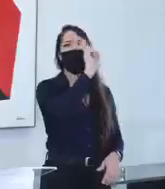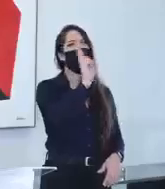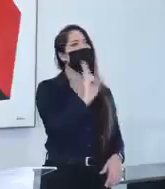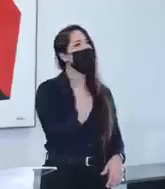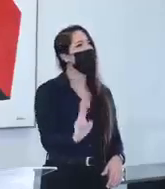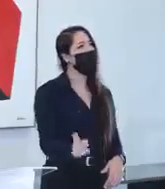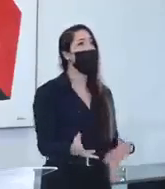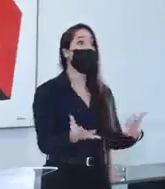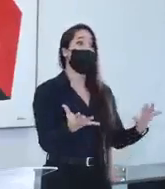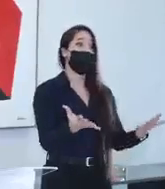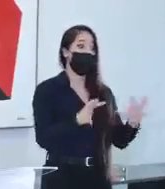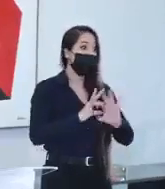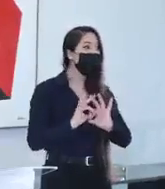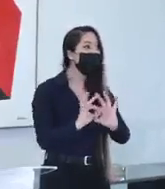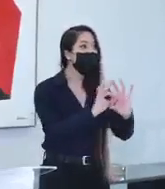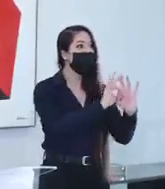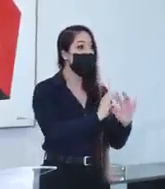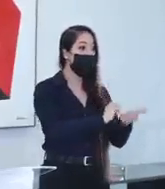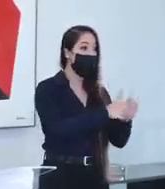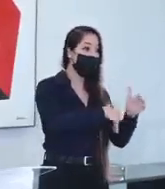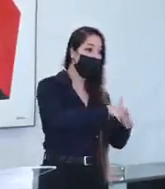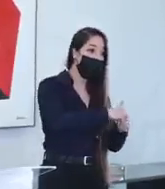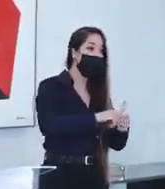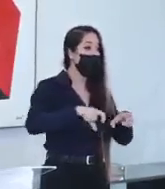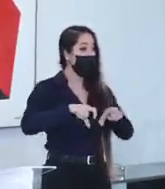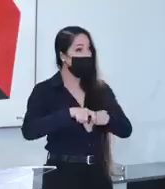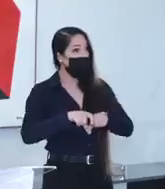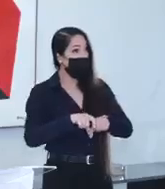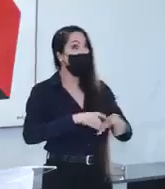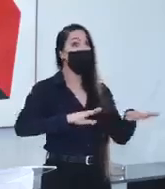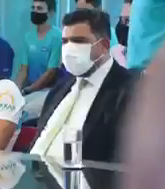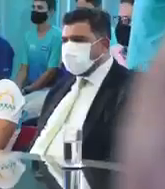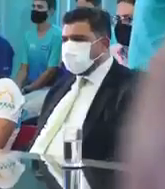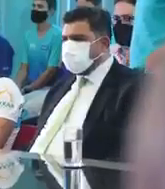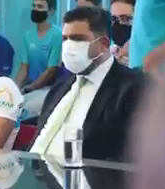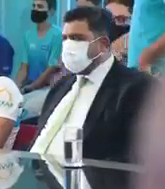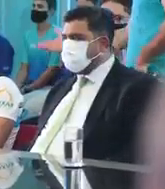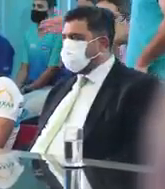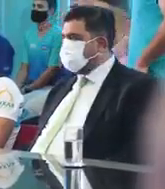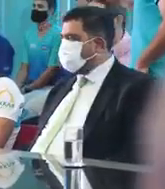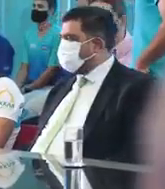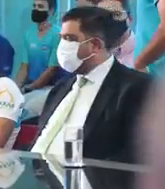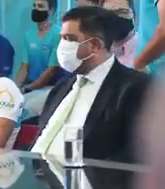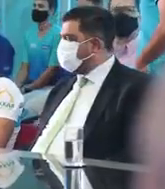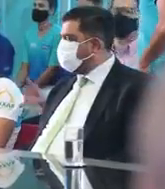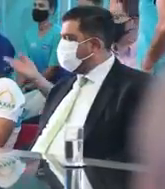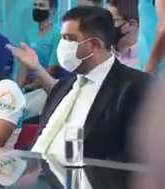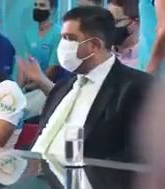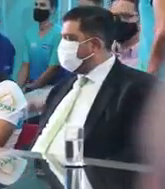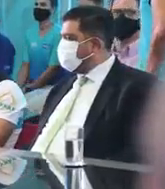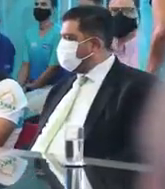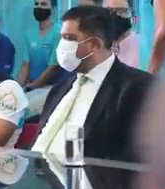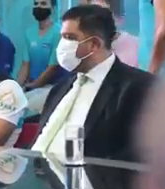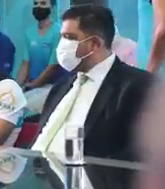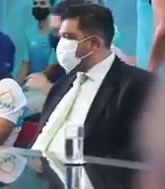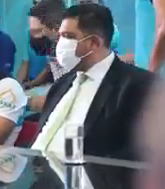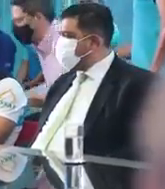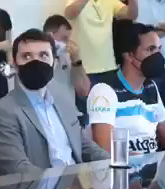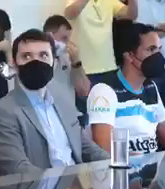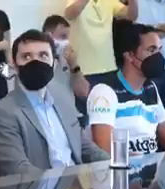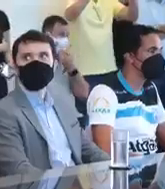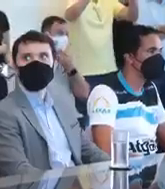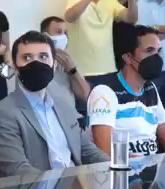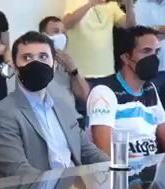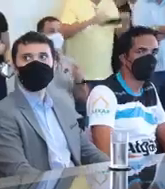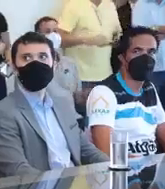Essa integração futebol, futsal e praia tem essa excelência do futsal, exube futel, grande esporte, excelência